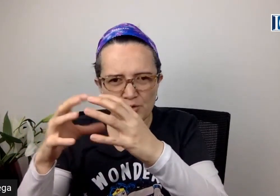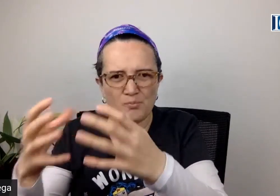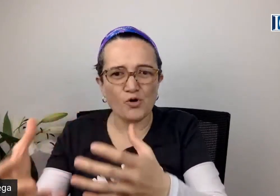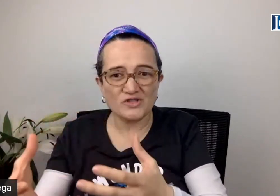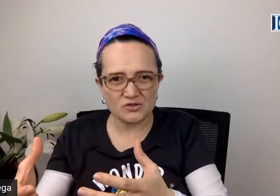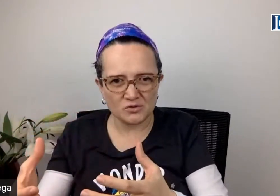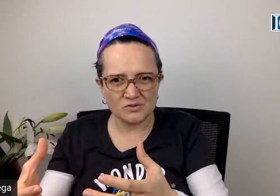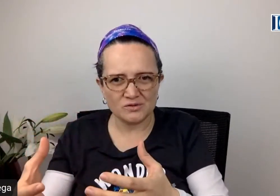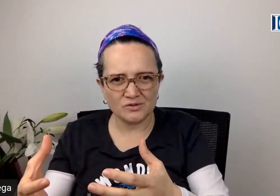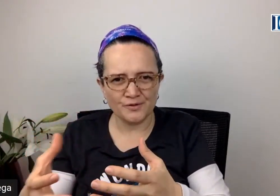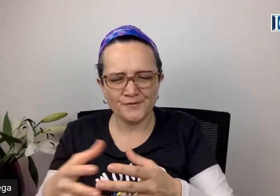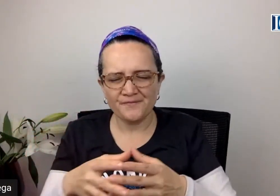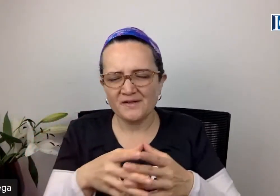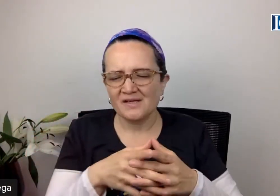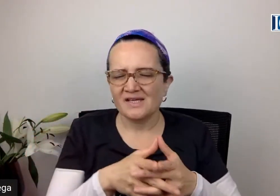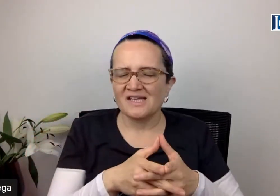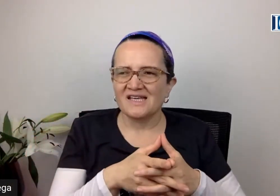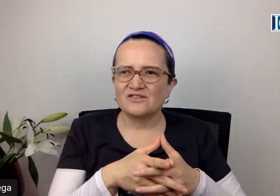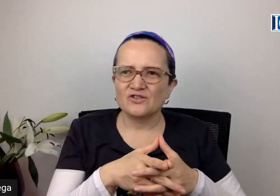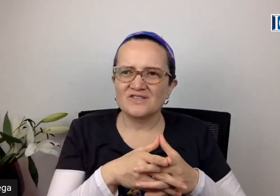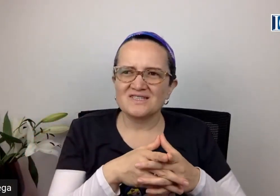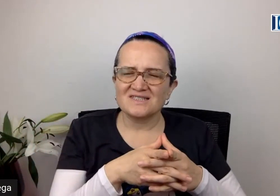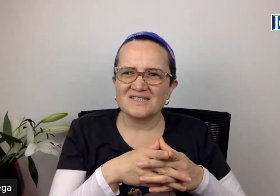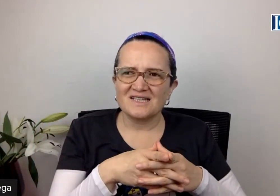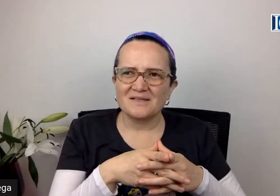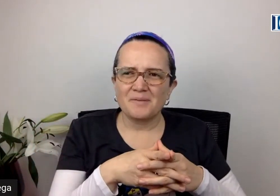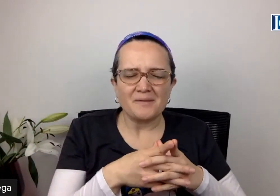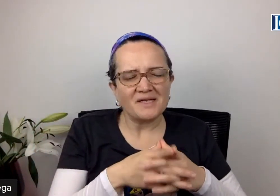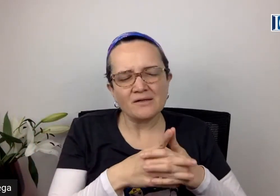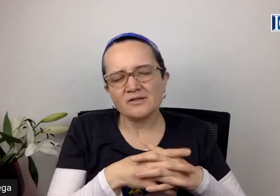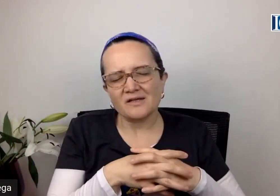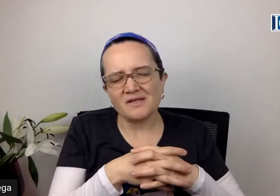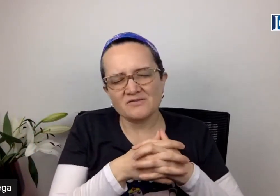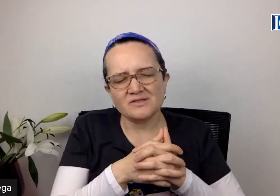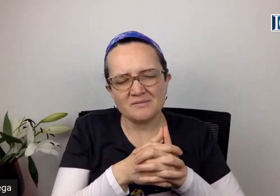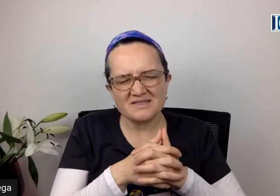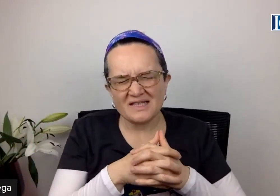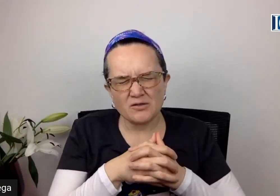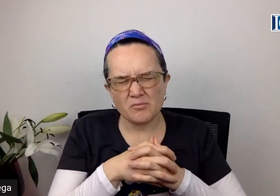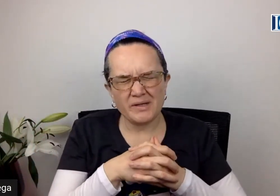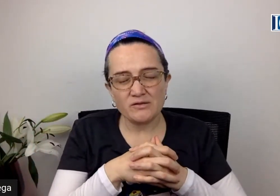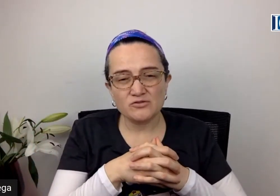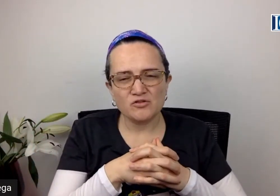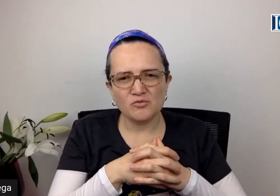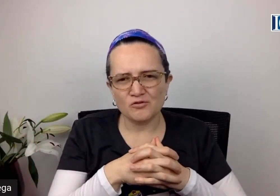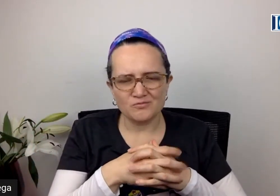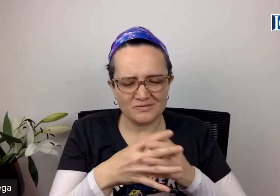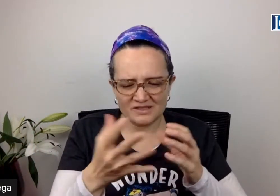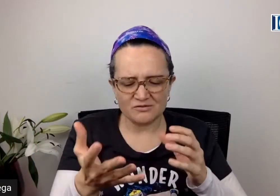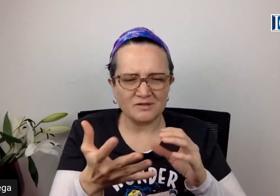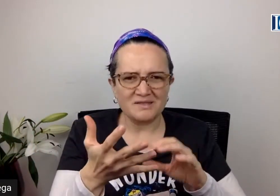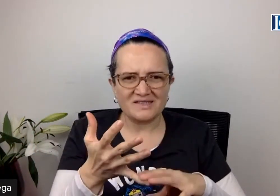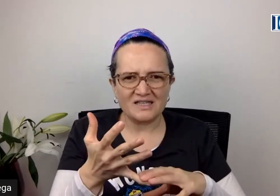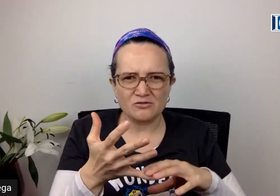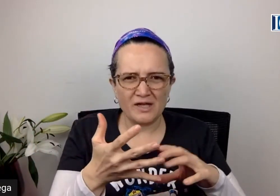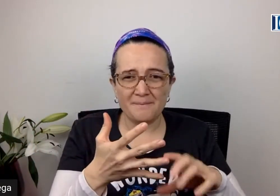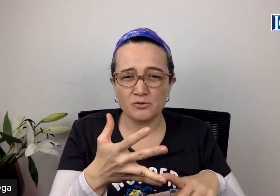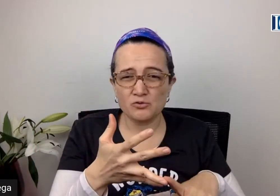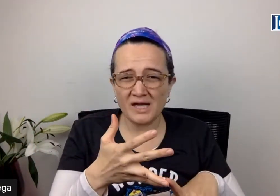propósito. Entonces, para mí el acordarme de eso en temas tan complejos como eso, el maltrato, la hambruna,